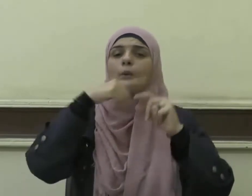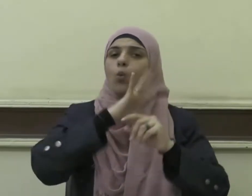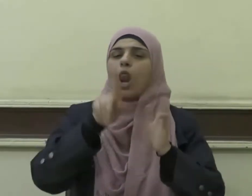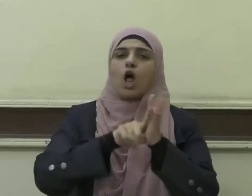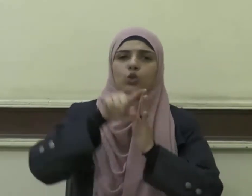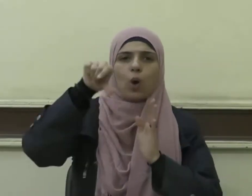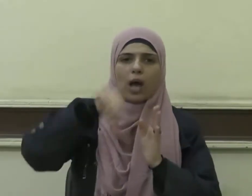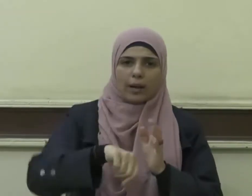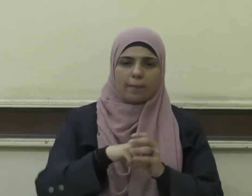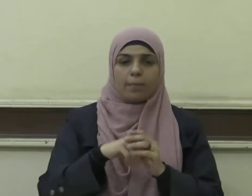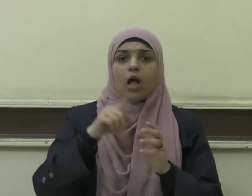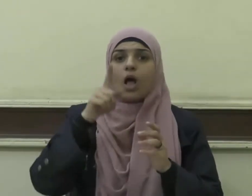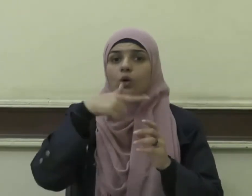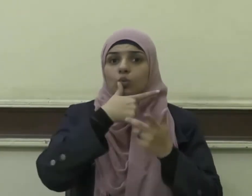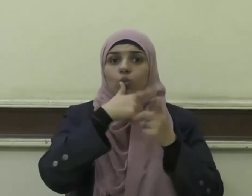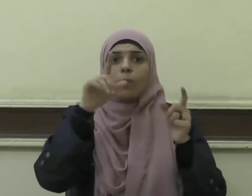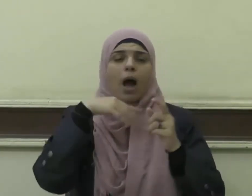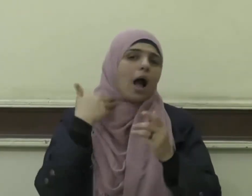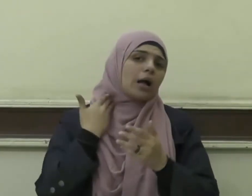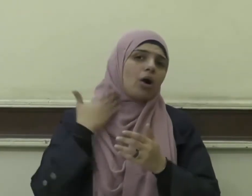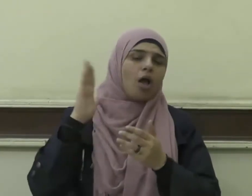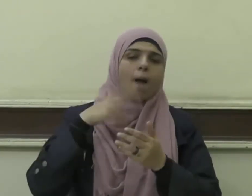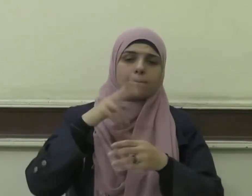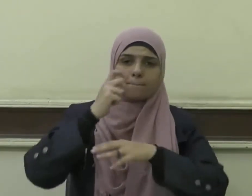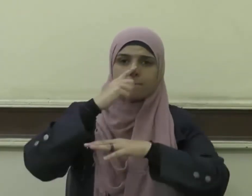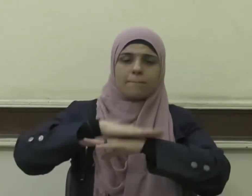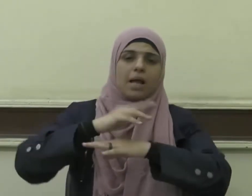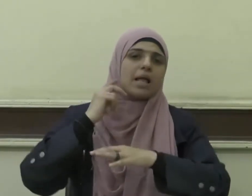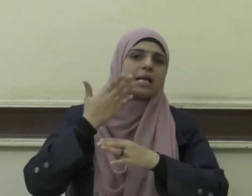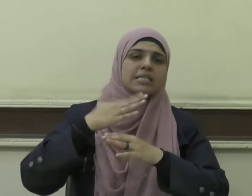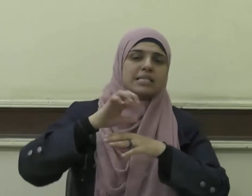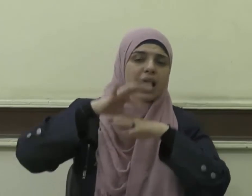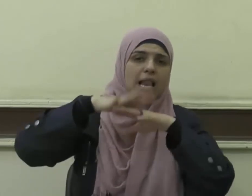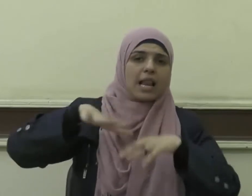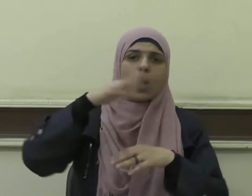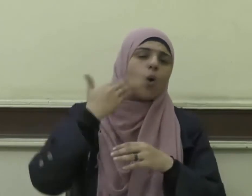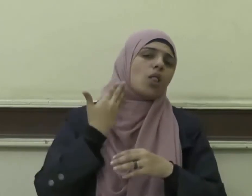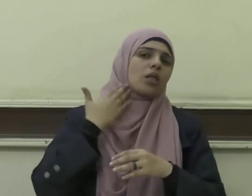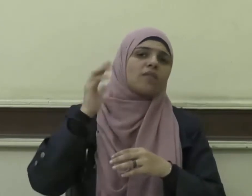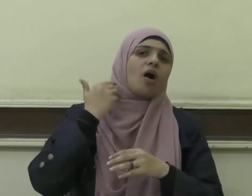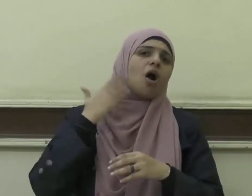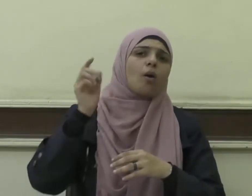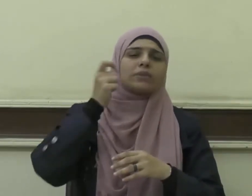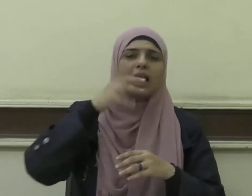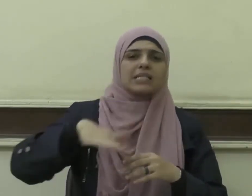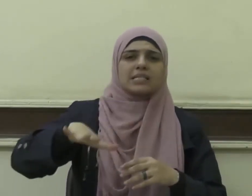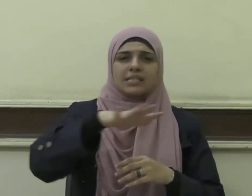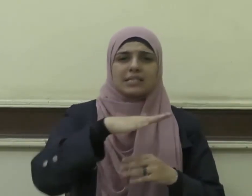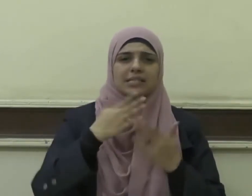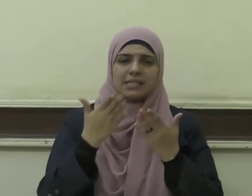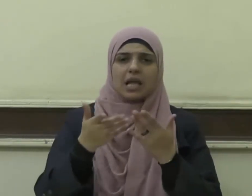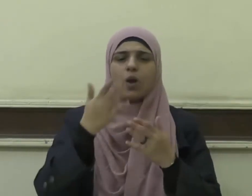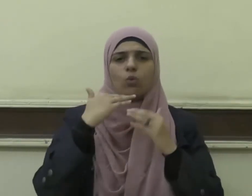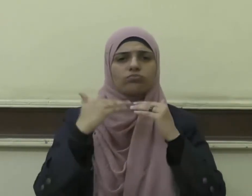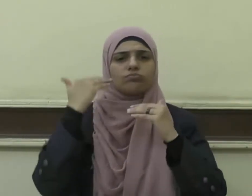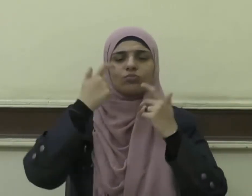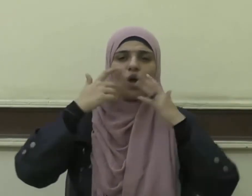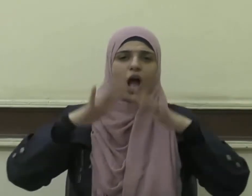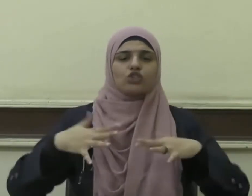تُعلي من القيم الإنسانية وترفع من كرامة الإنسان وتتعايش مع الناس